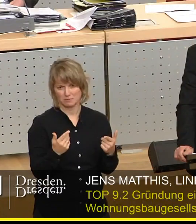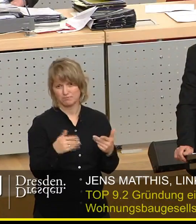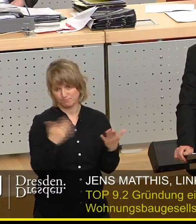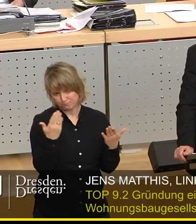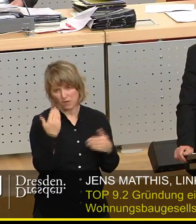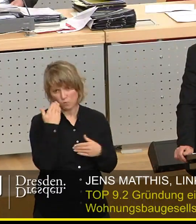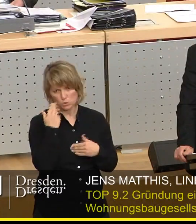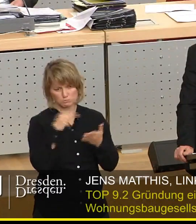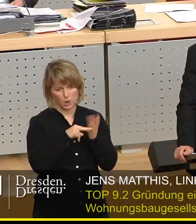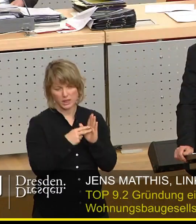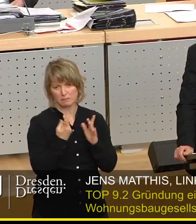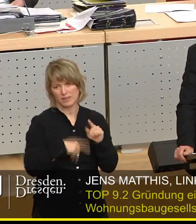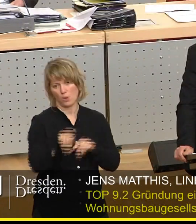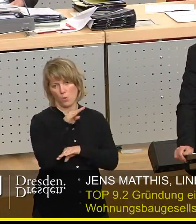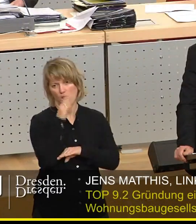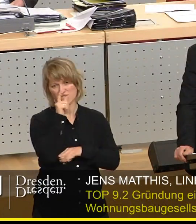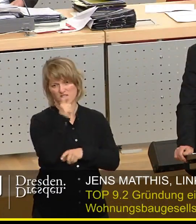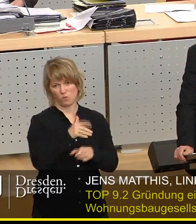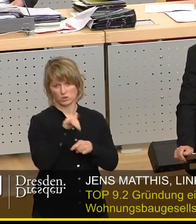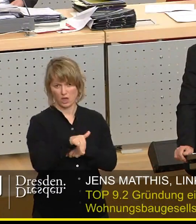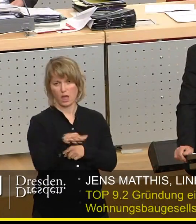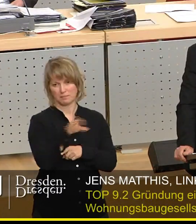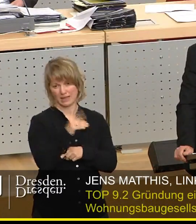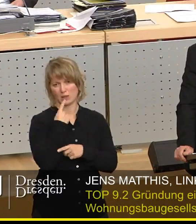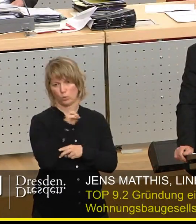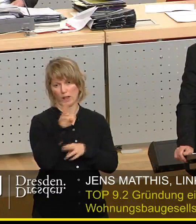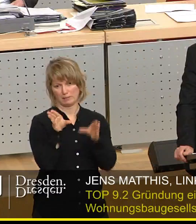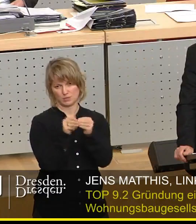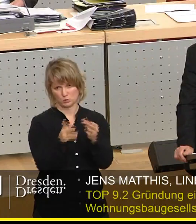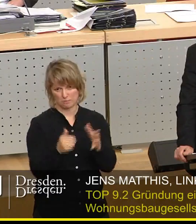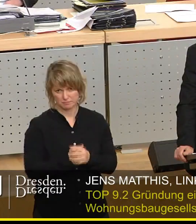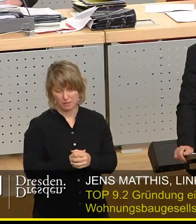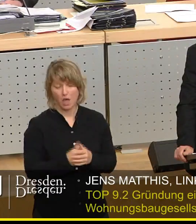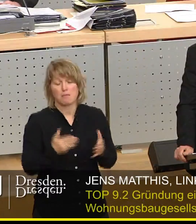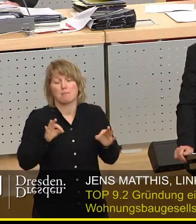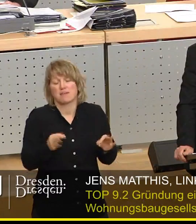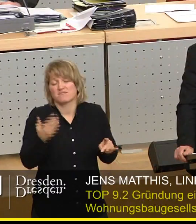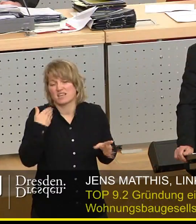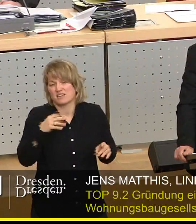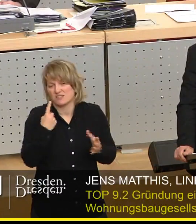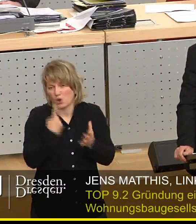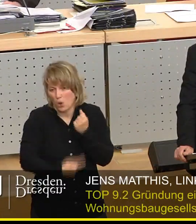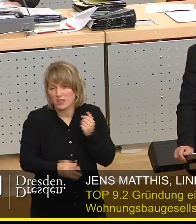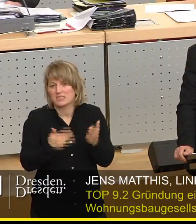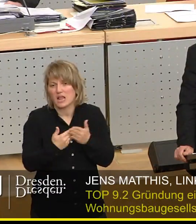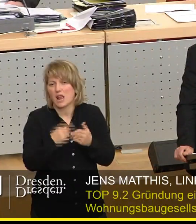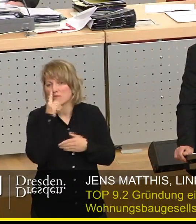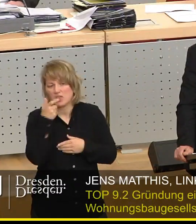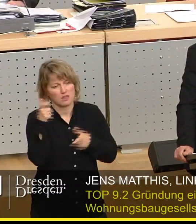verantwortungsvolle Wohnungspolitik mit ihrem Oberbürgermeister gemeinsam machen. Da sie sie aber verloren hat, macht sie reine